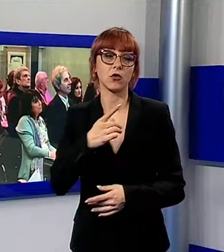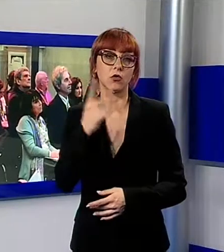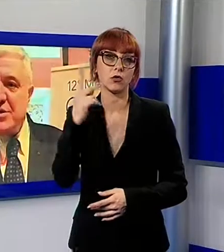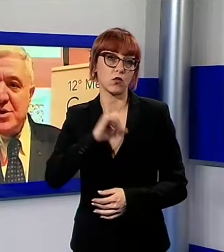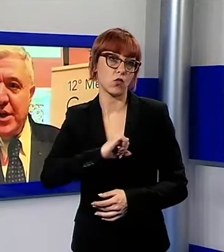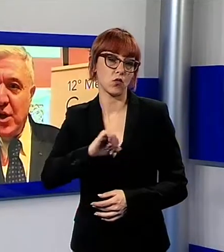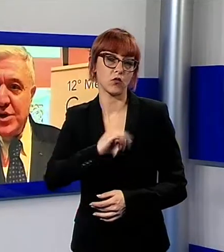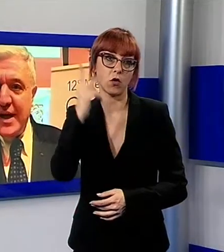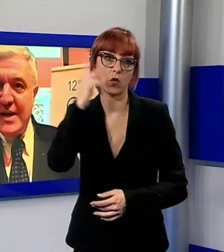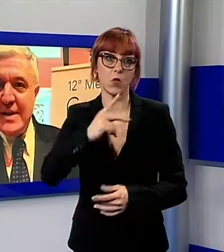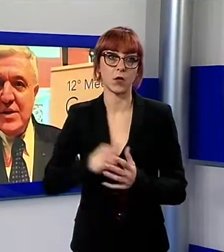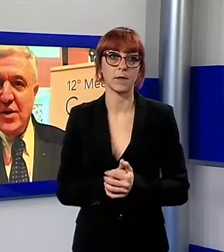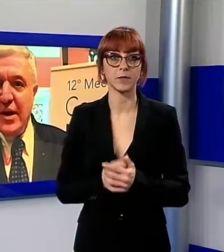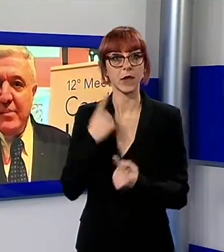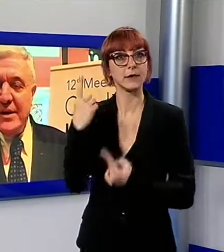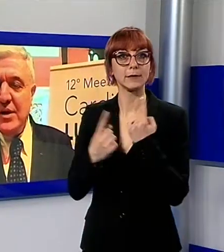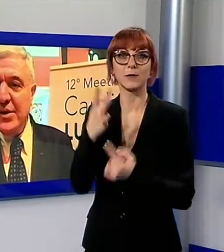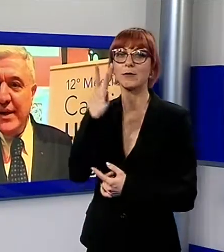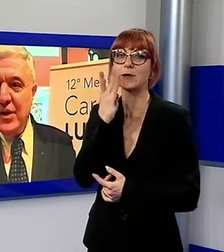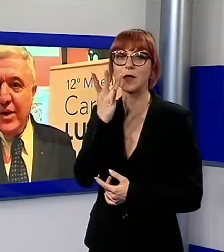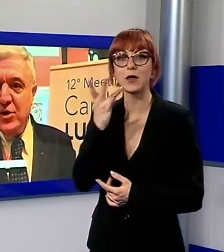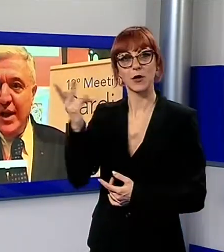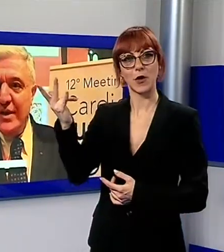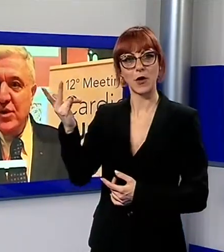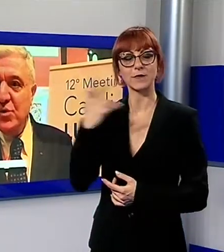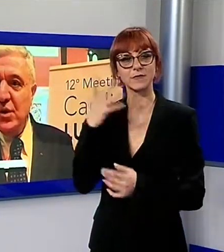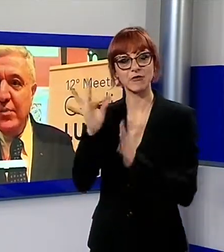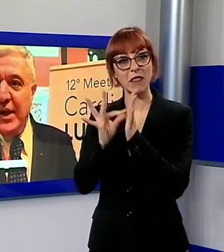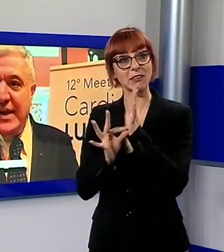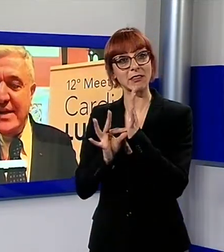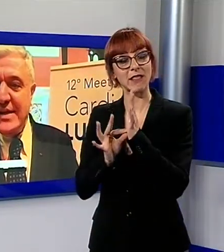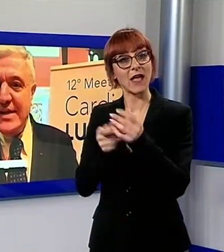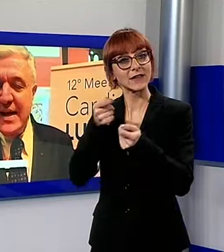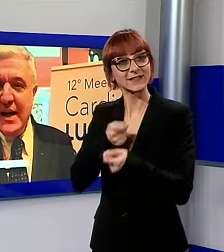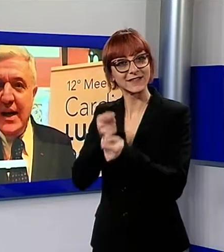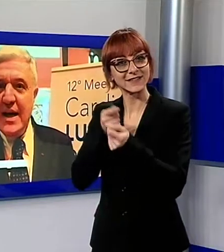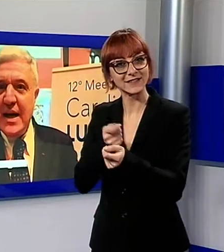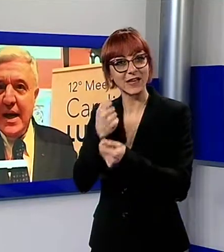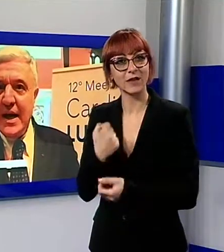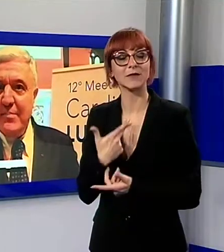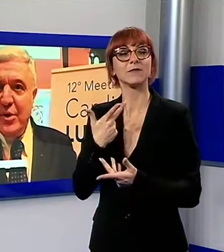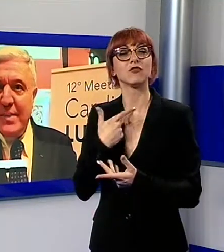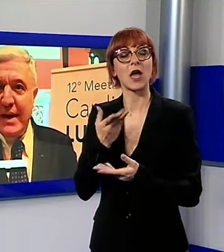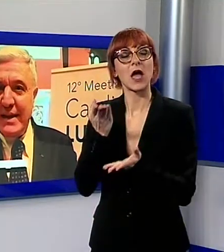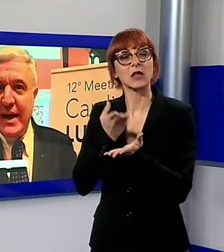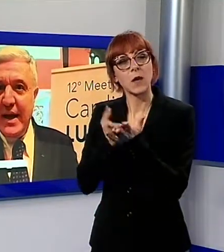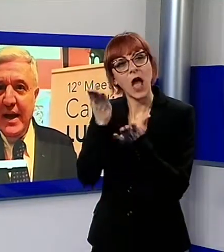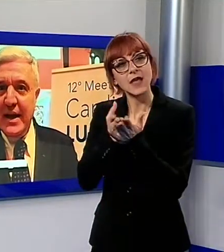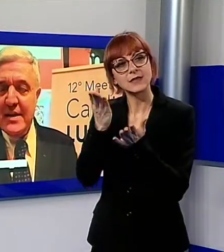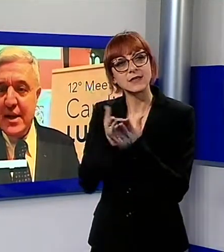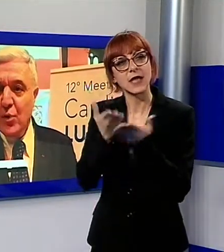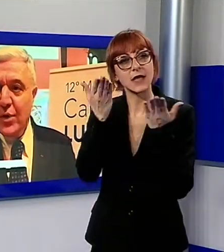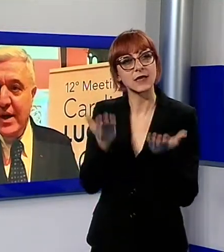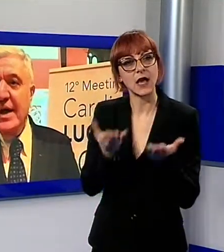situazione erosia, nel senso che presento dati incoraggianti sui modelli assistenziali che nel campo di Marte